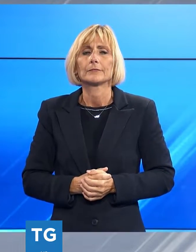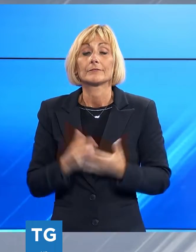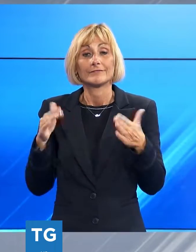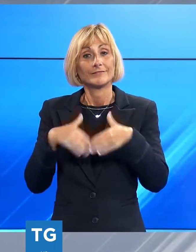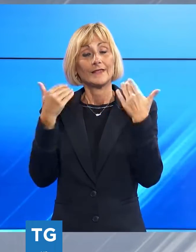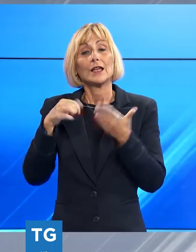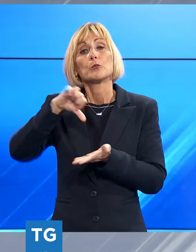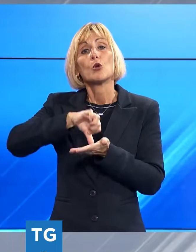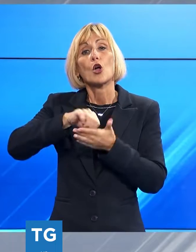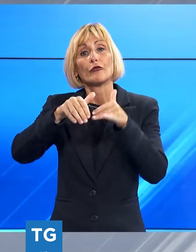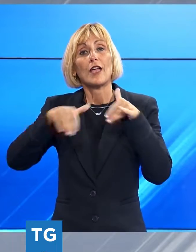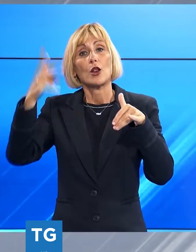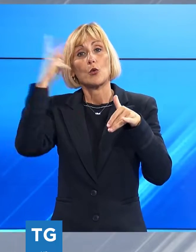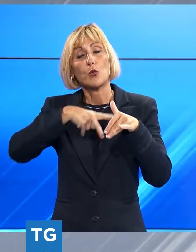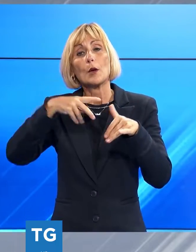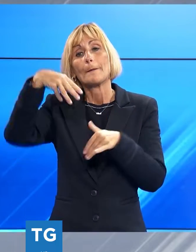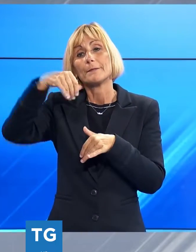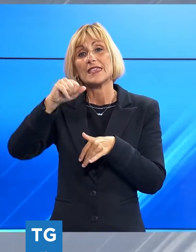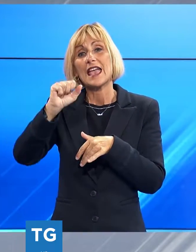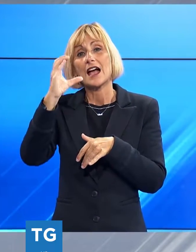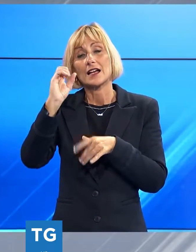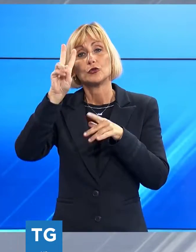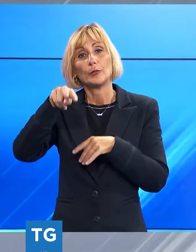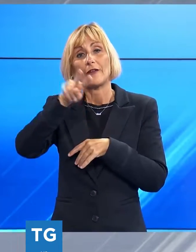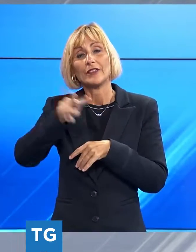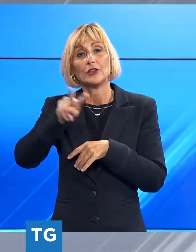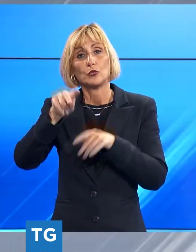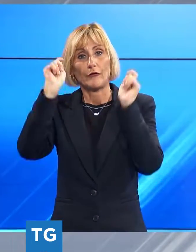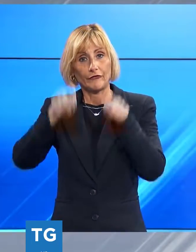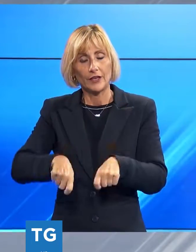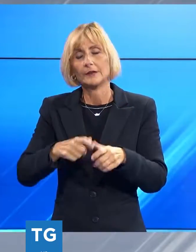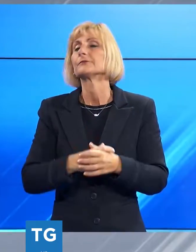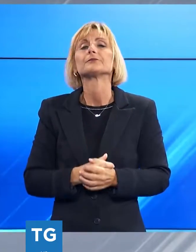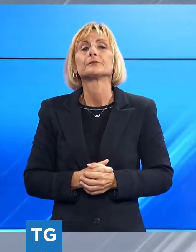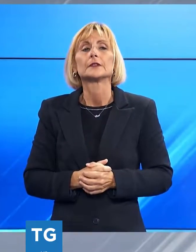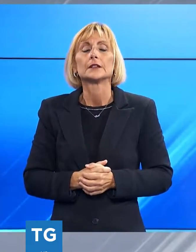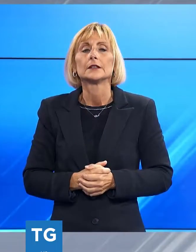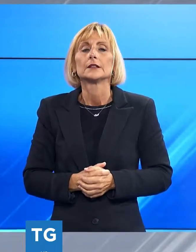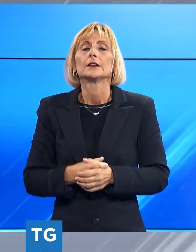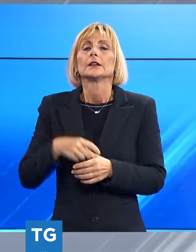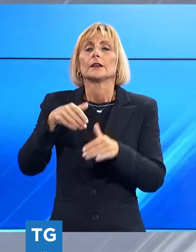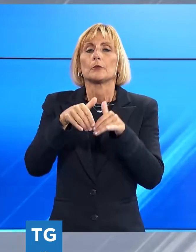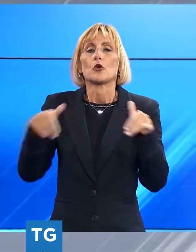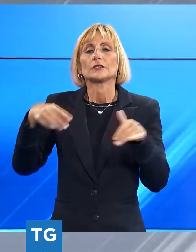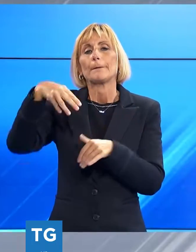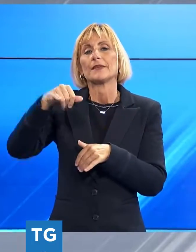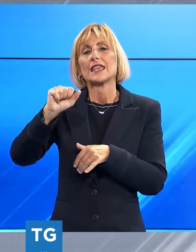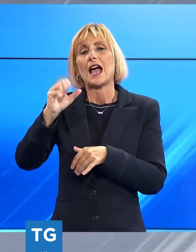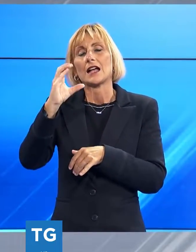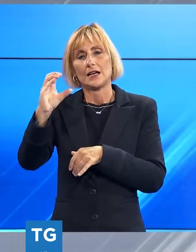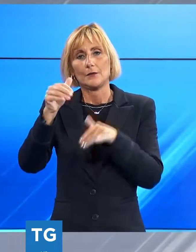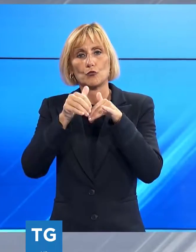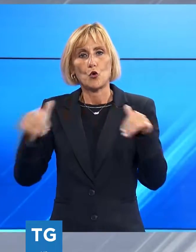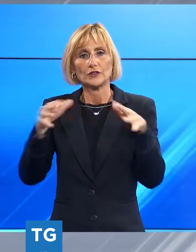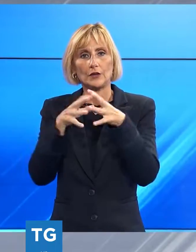Lucca ha preso il via l'edizione 2022 del MIAC. Taglio del nastro per l'edizione 2022 del MIAC, la mostra dell